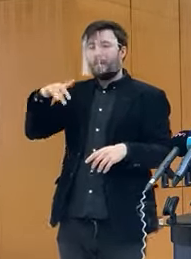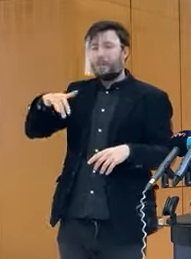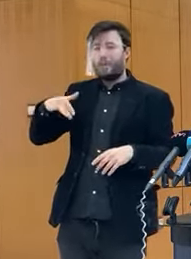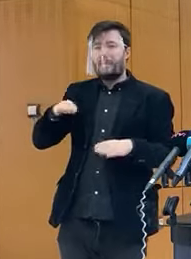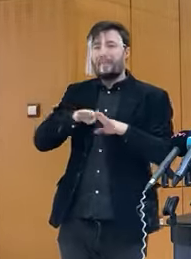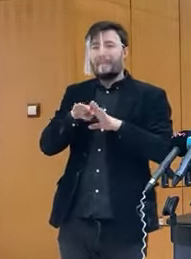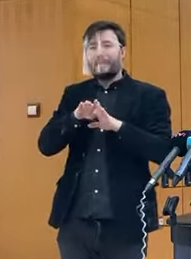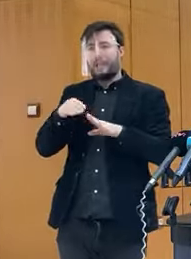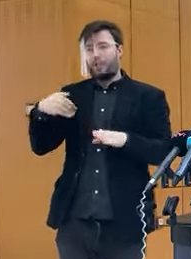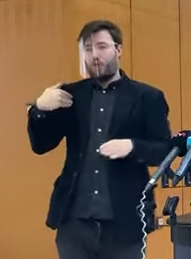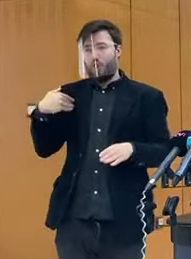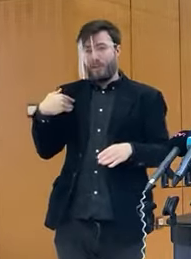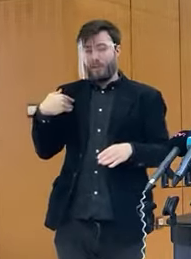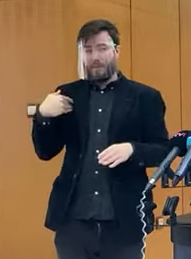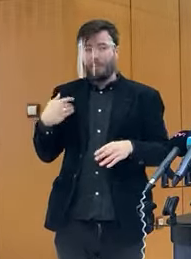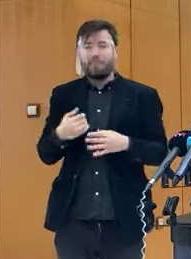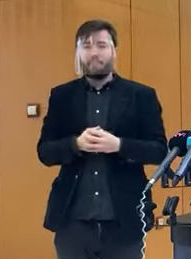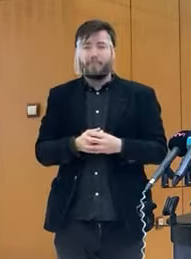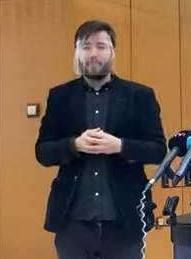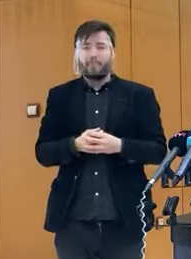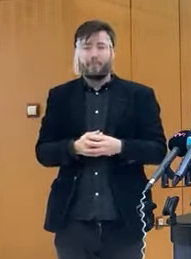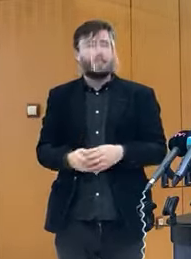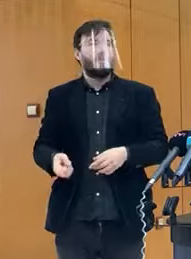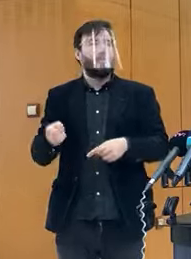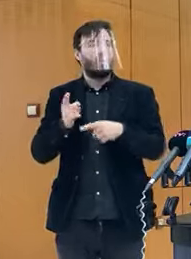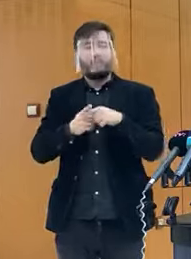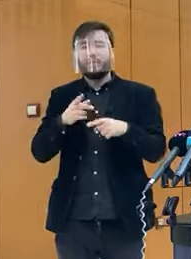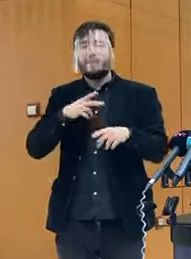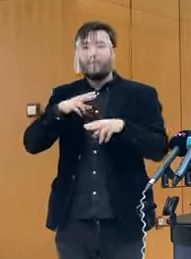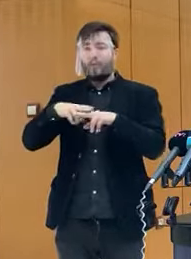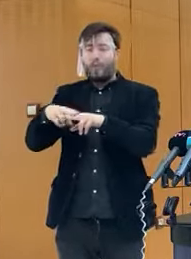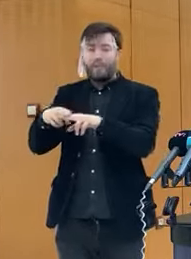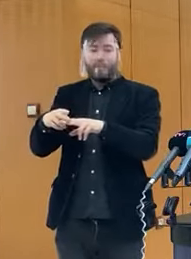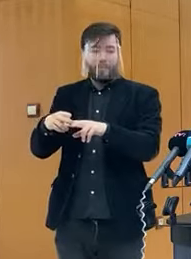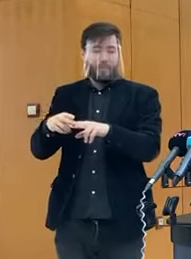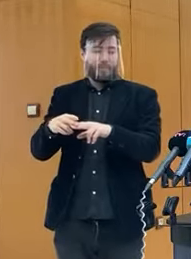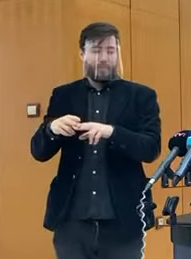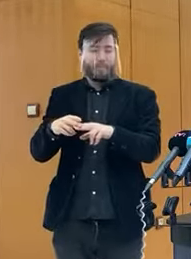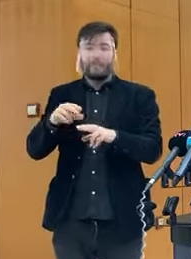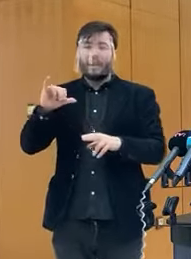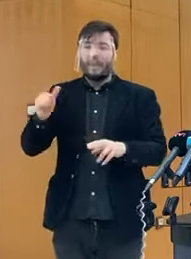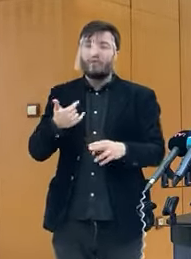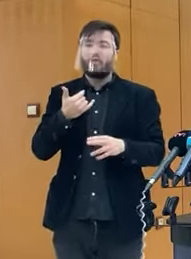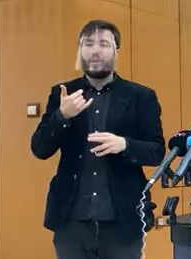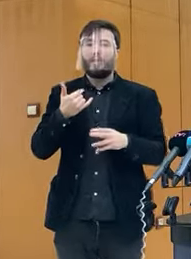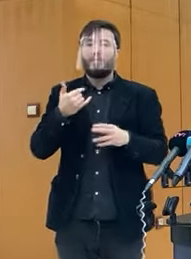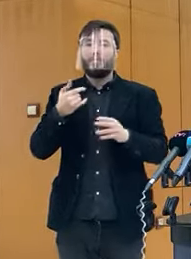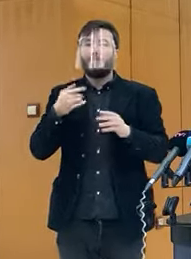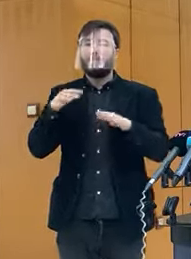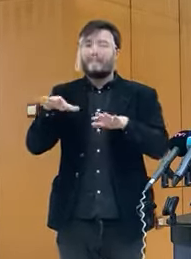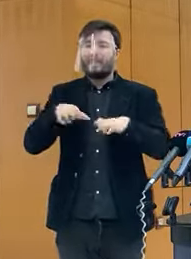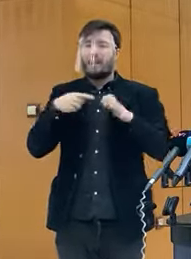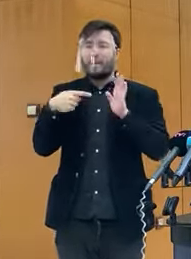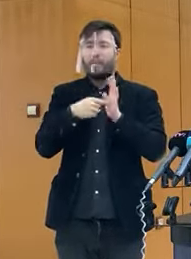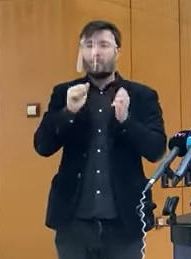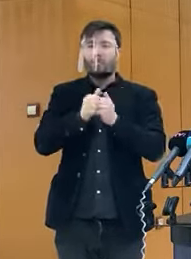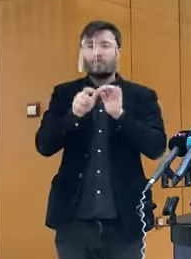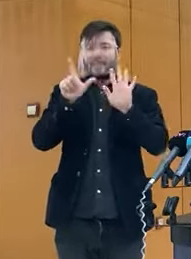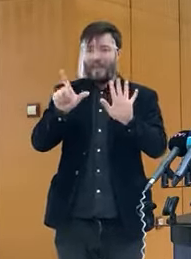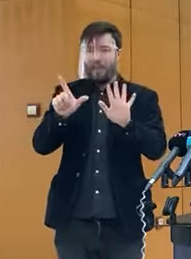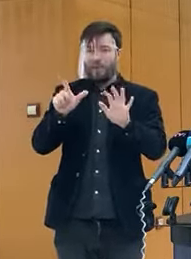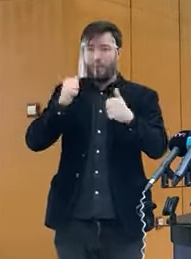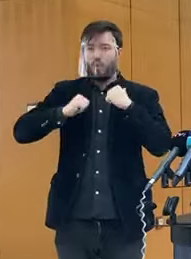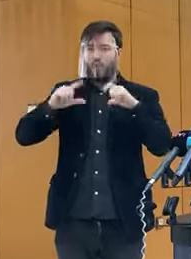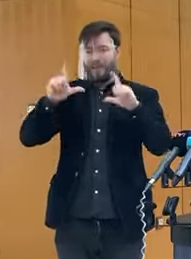školstva. A potom sme ešte odložili schválenie bodu 7, to je núdzový